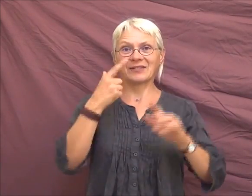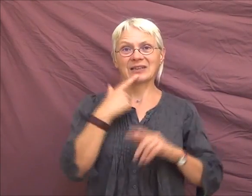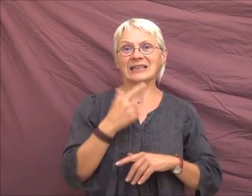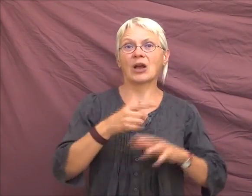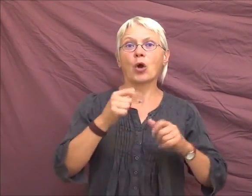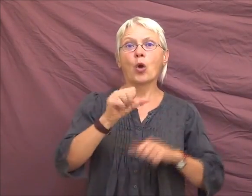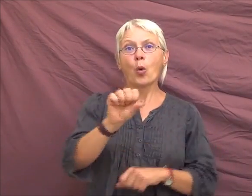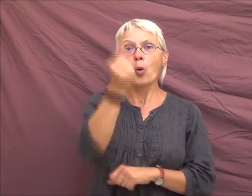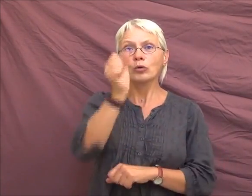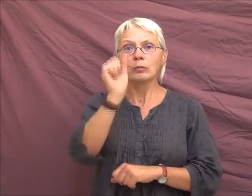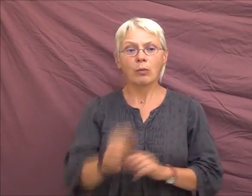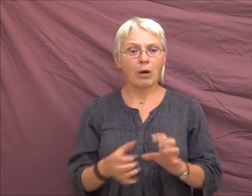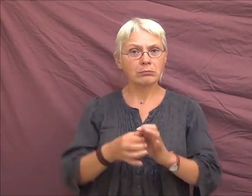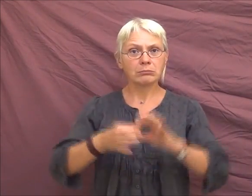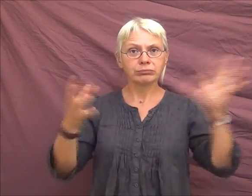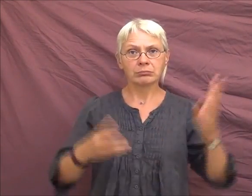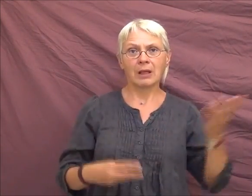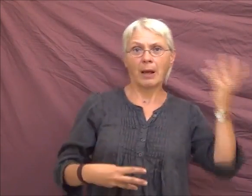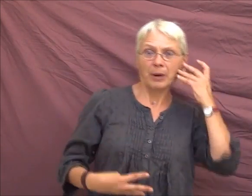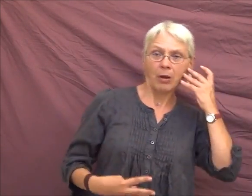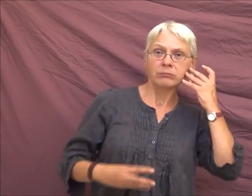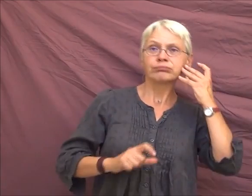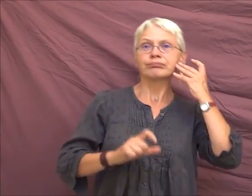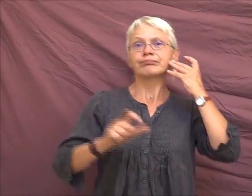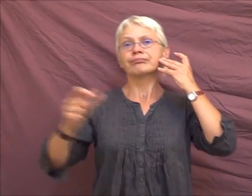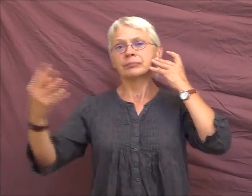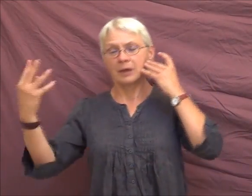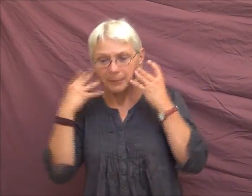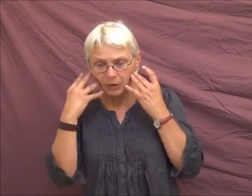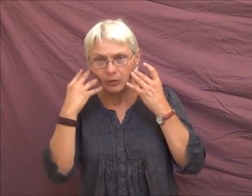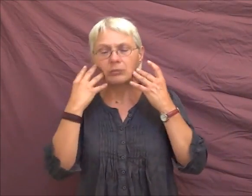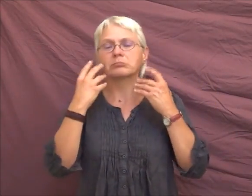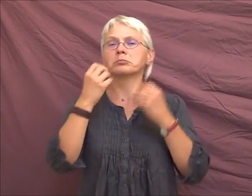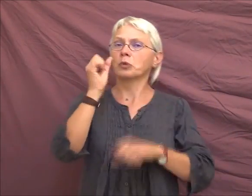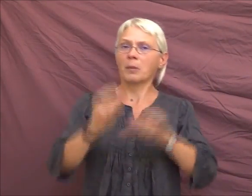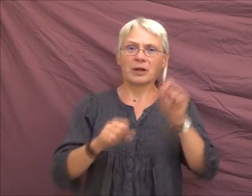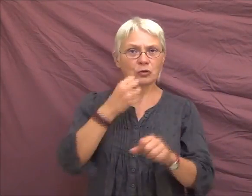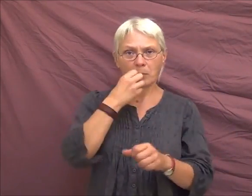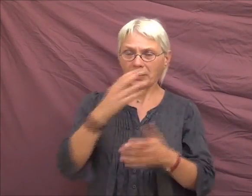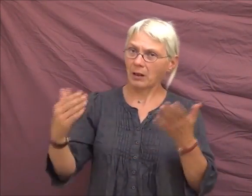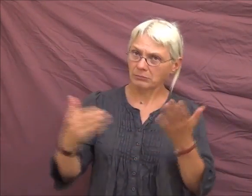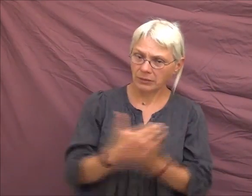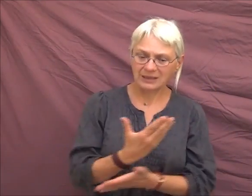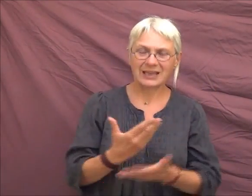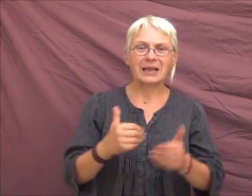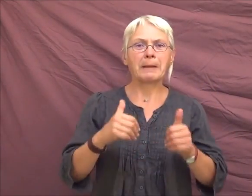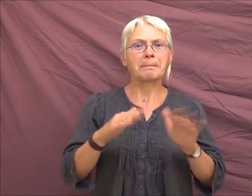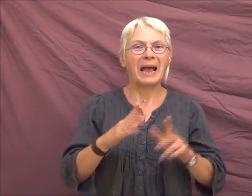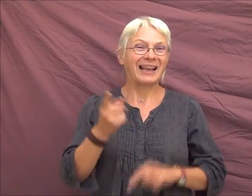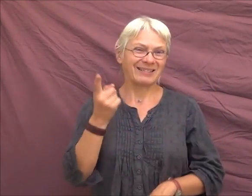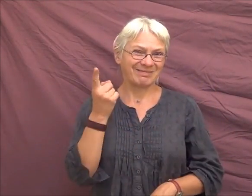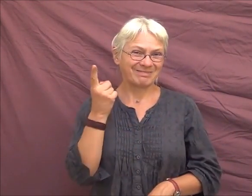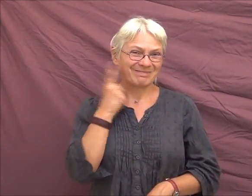'écart, j'ai été implanter les jeunes. Et ça a été mon choix. Les opérations se sont bien passées. Sauf que pour celle-ci,